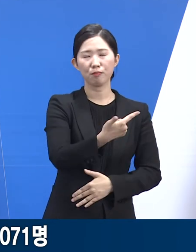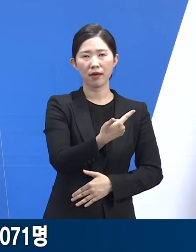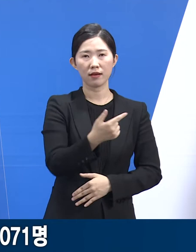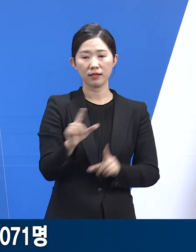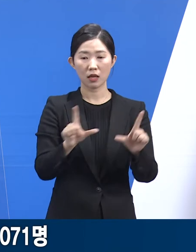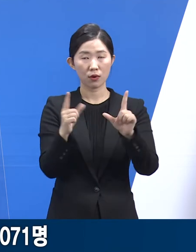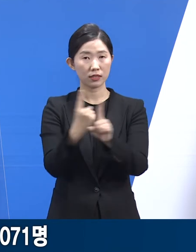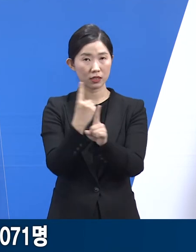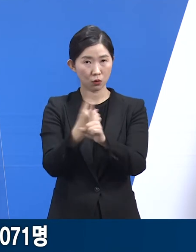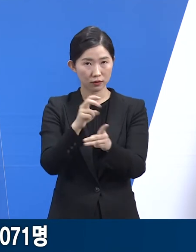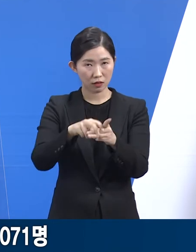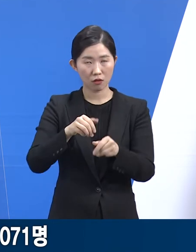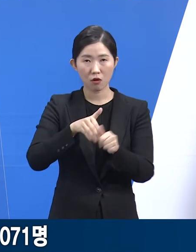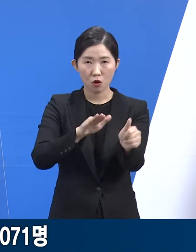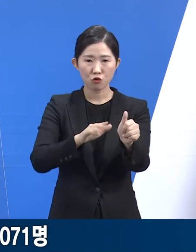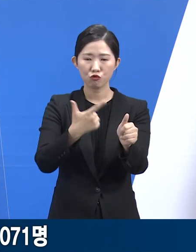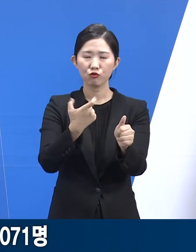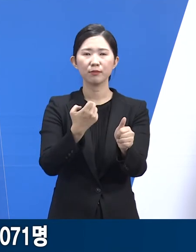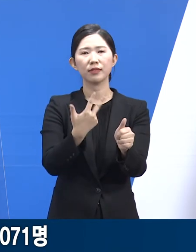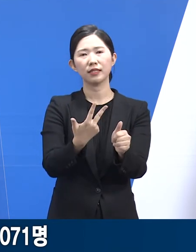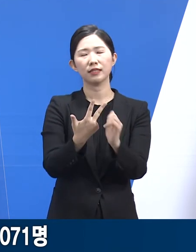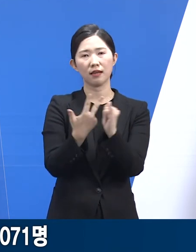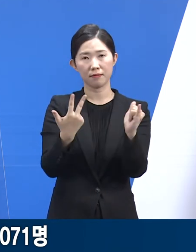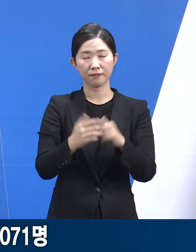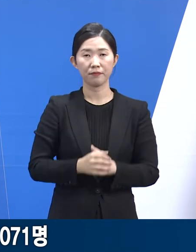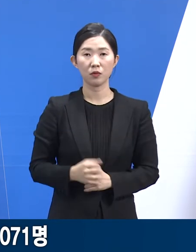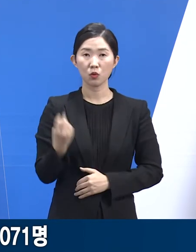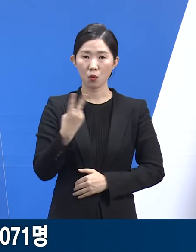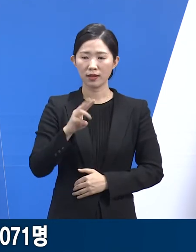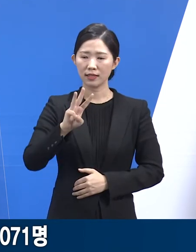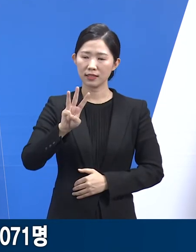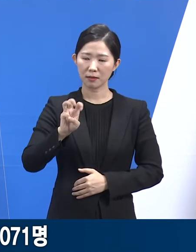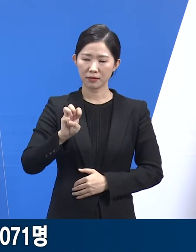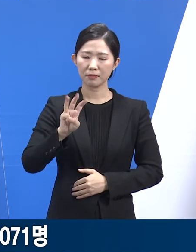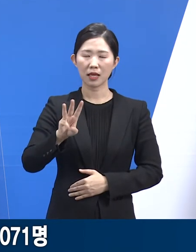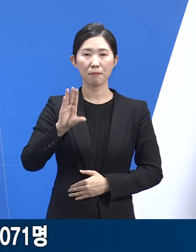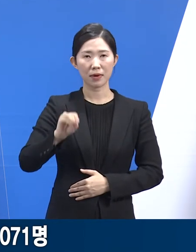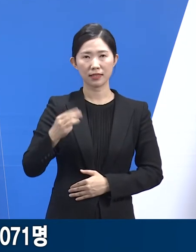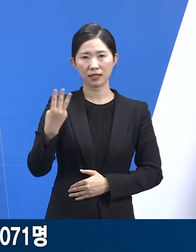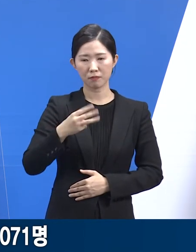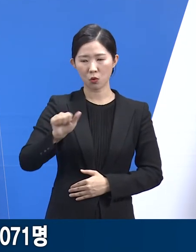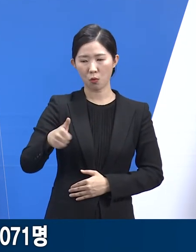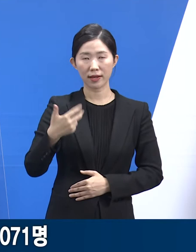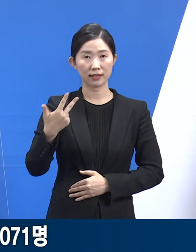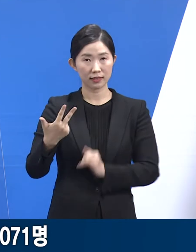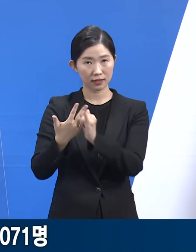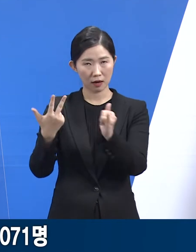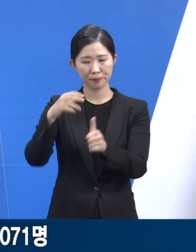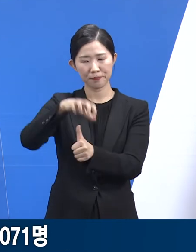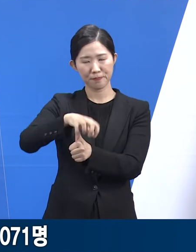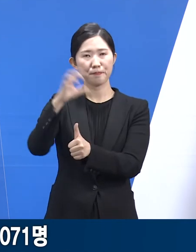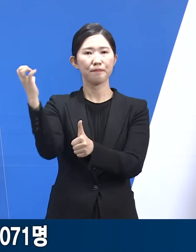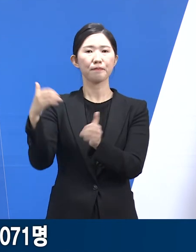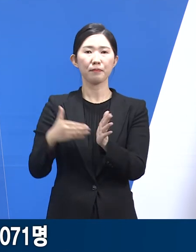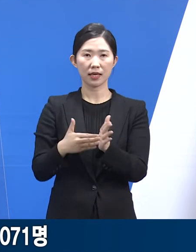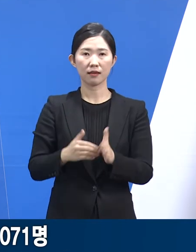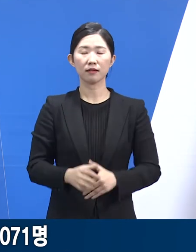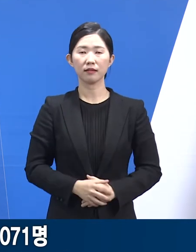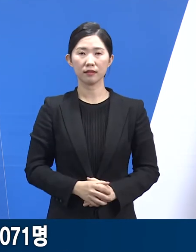생활치료센터로 이송된 환자는 67명이며 33만 3,507명은 격리 해제되었습니다.